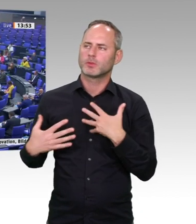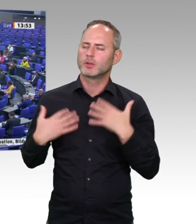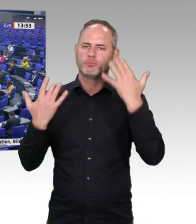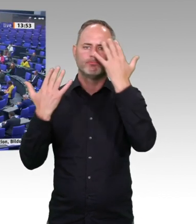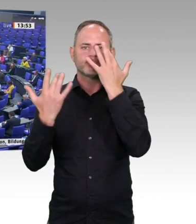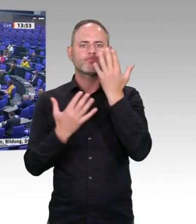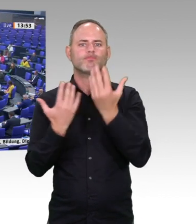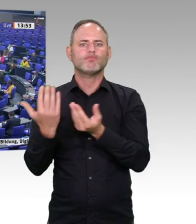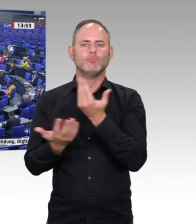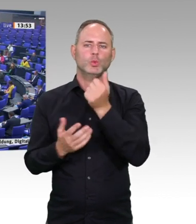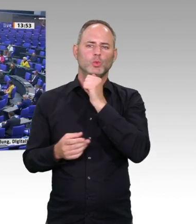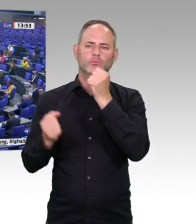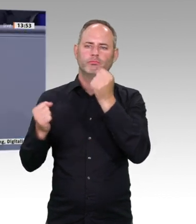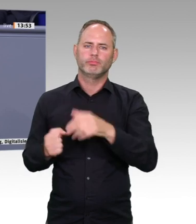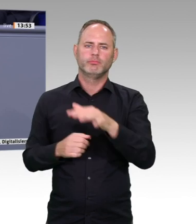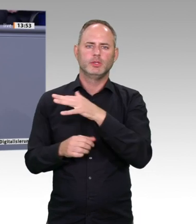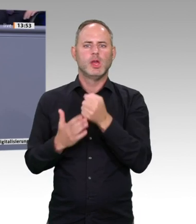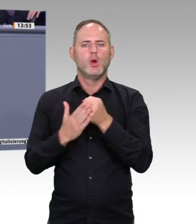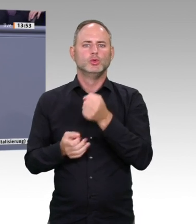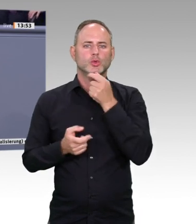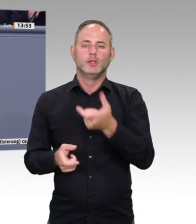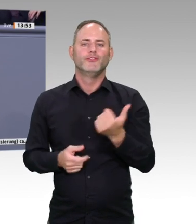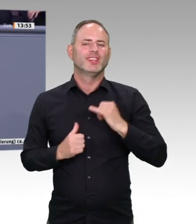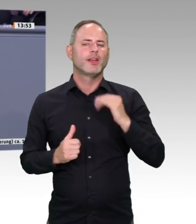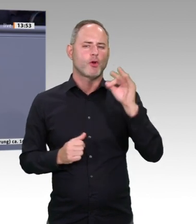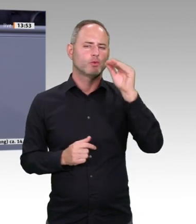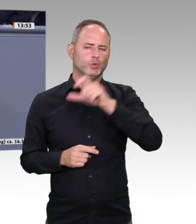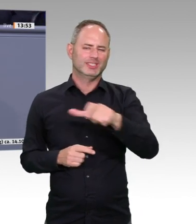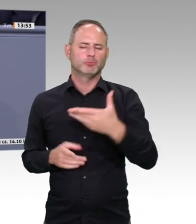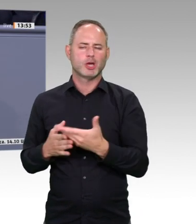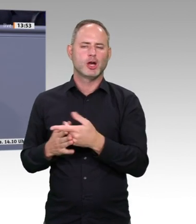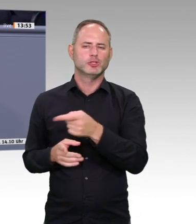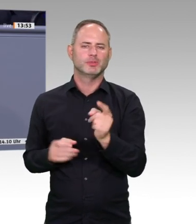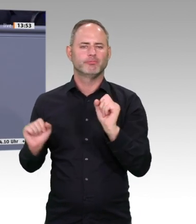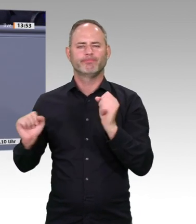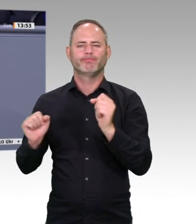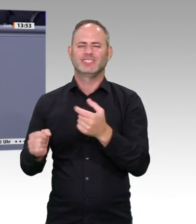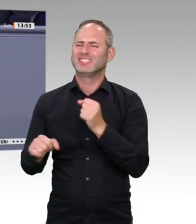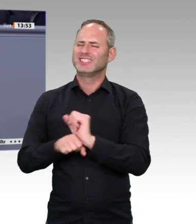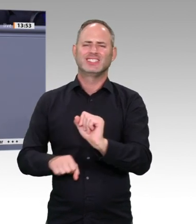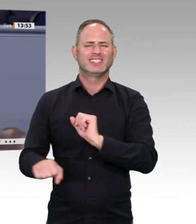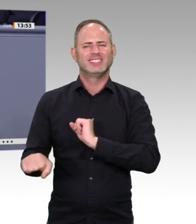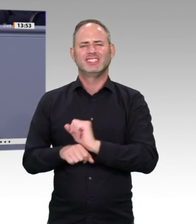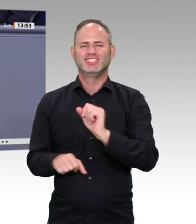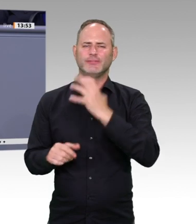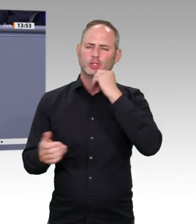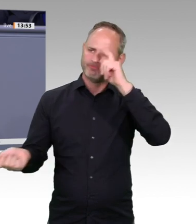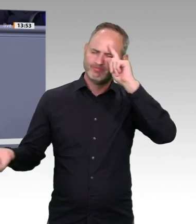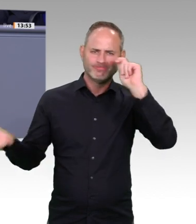brauchen wir vor allem Bildung, die besser, sozial gerechter und nachhaltiger ist. Da wurde viel verschlafen, da ist viel Luft nach